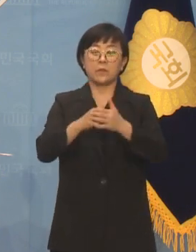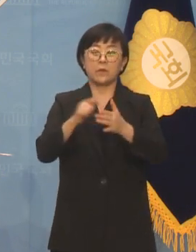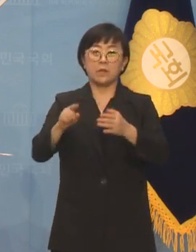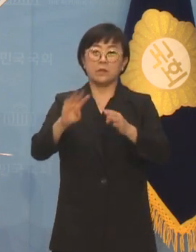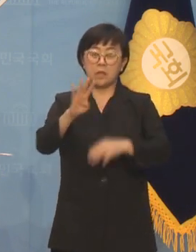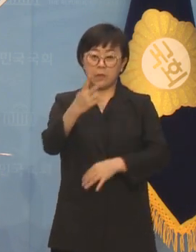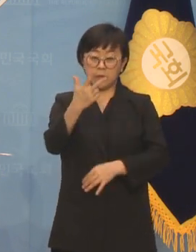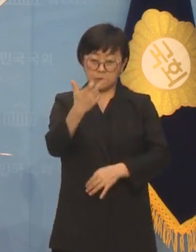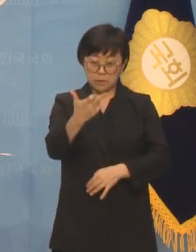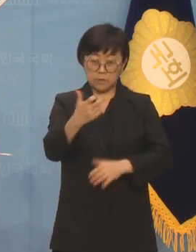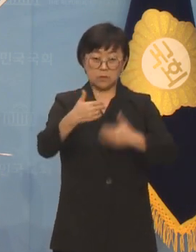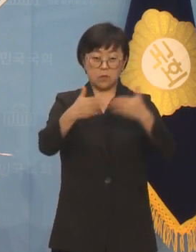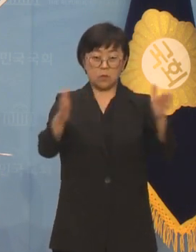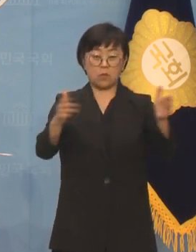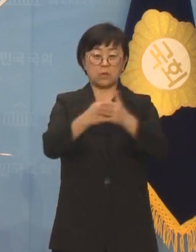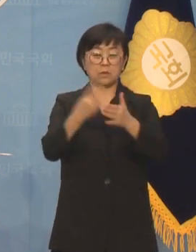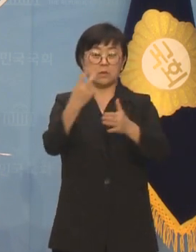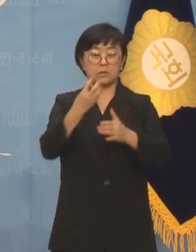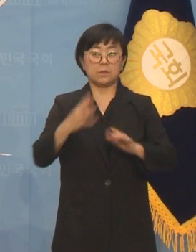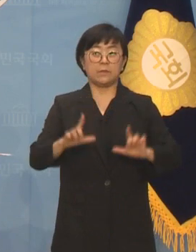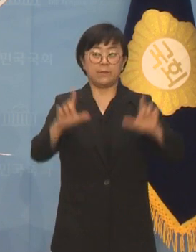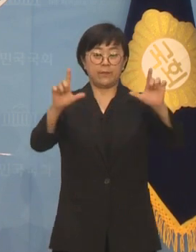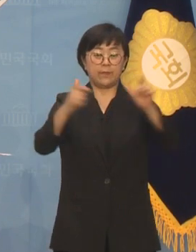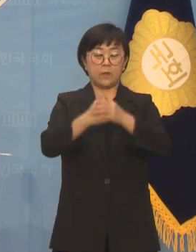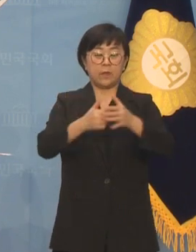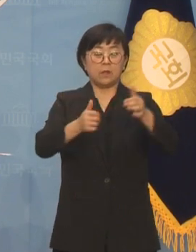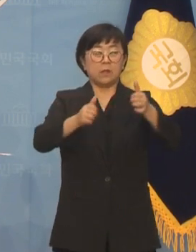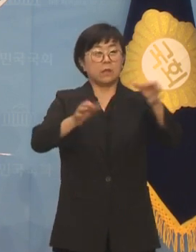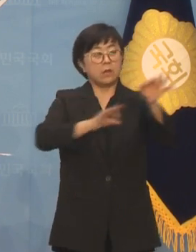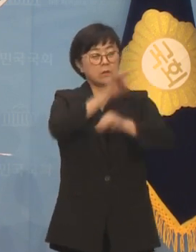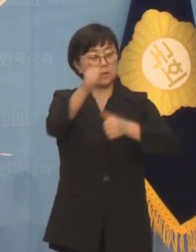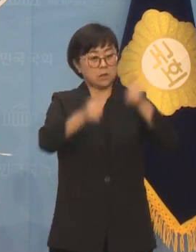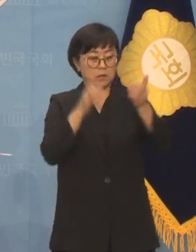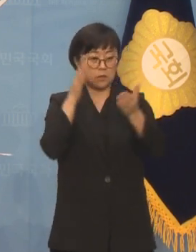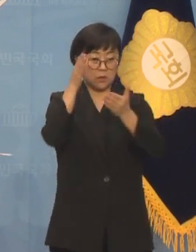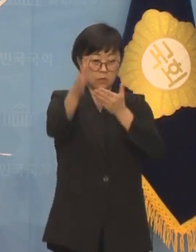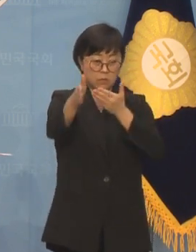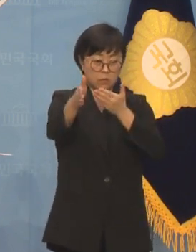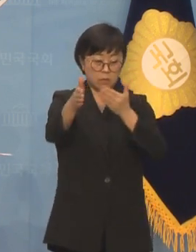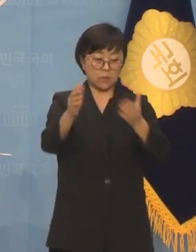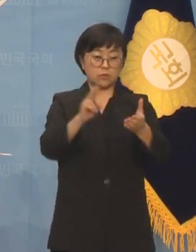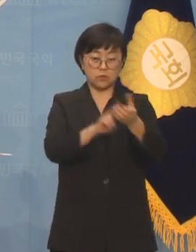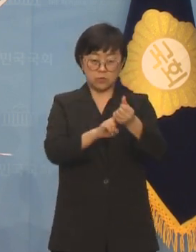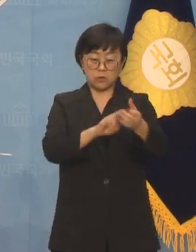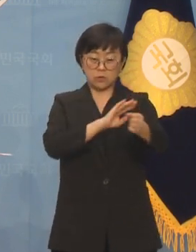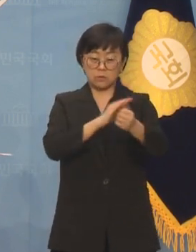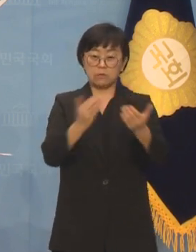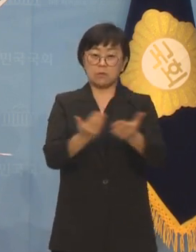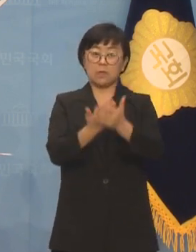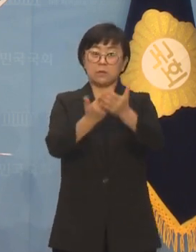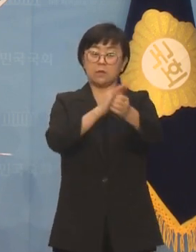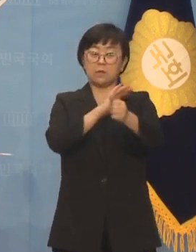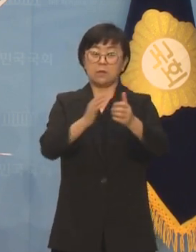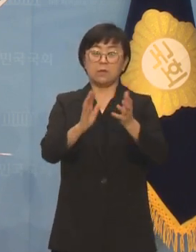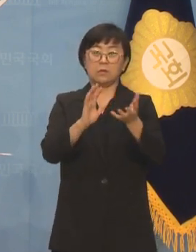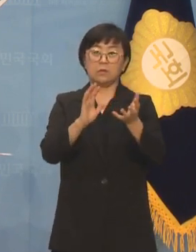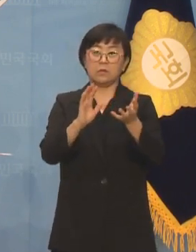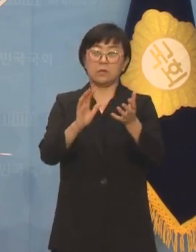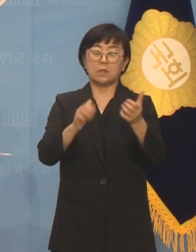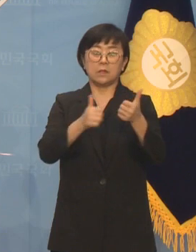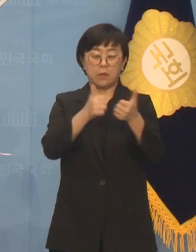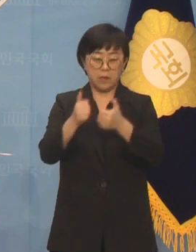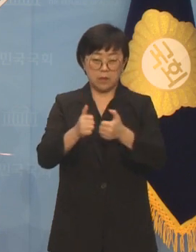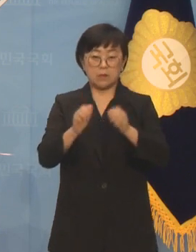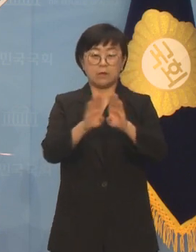417호에서 2024년 경제 전망과 잠재성장률 전문가 간담회를 진행할